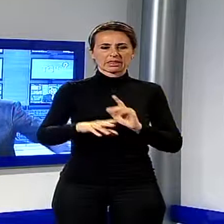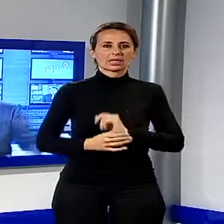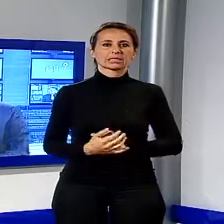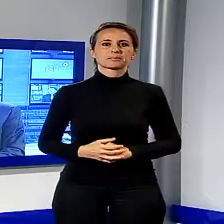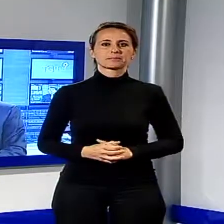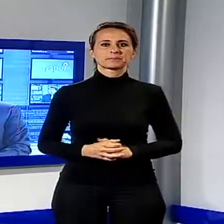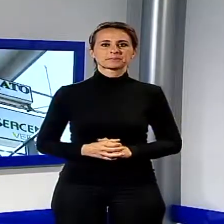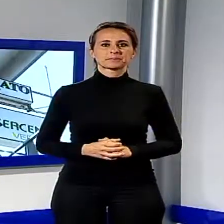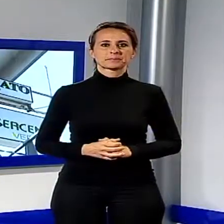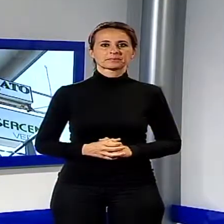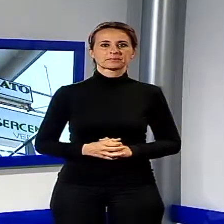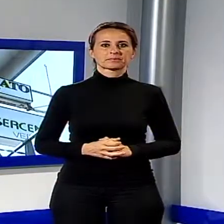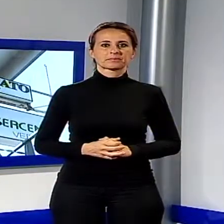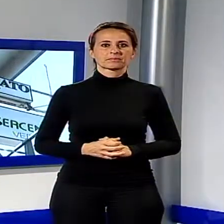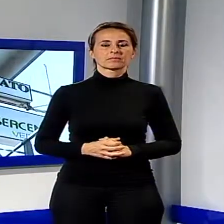cittadina.